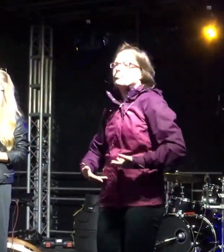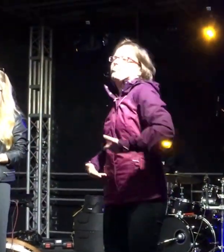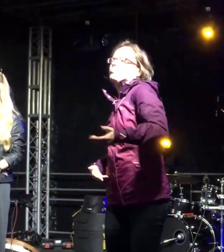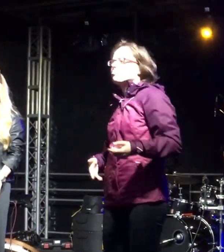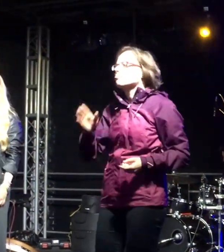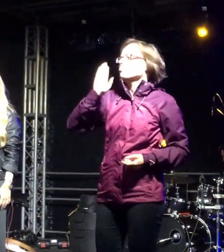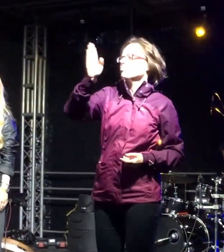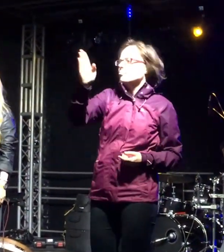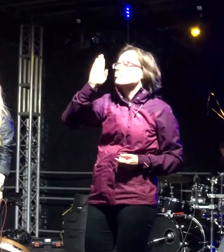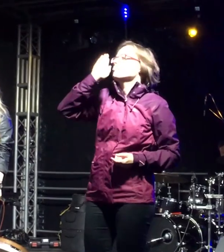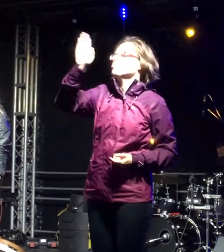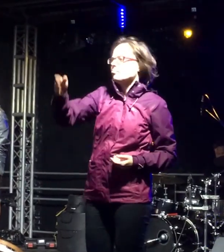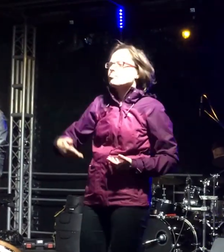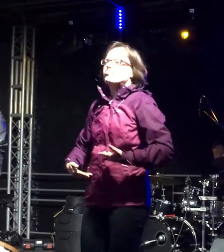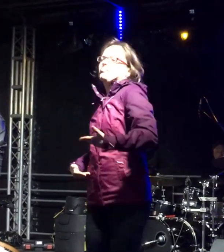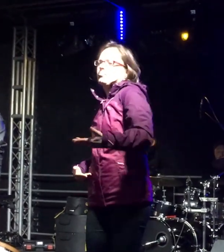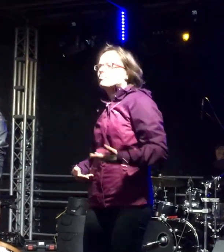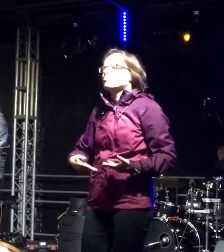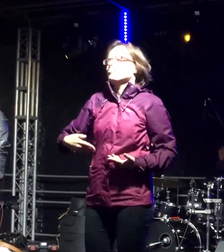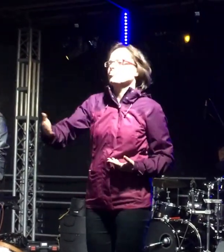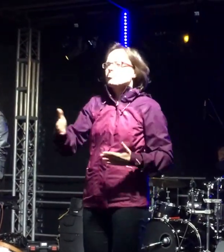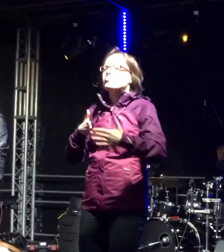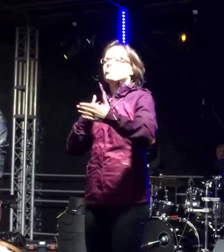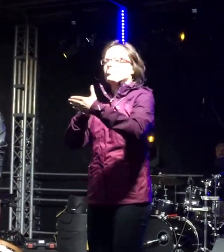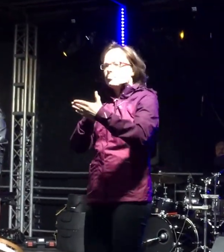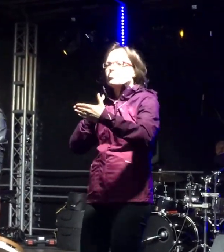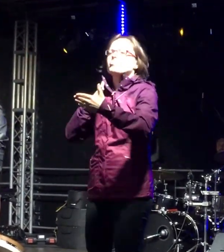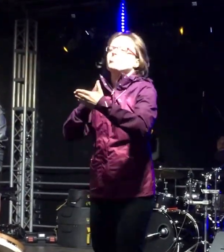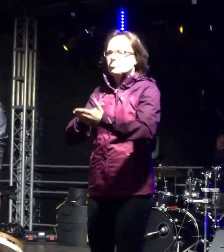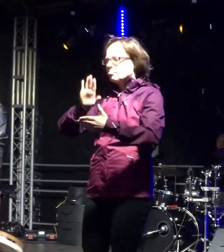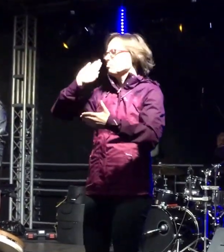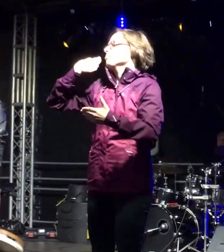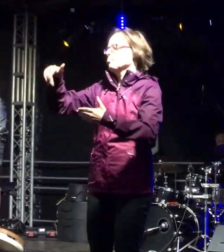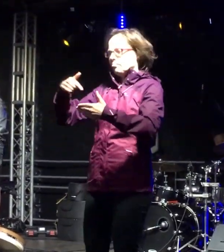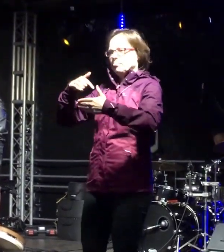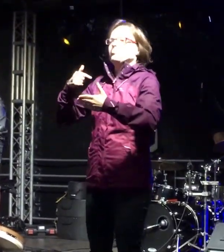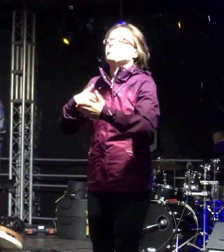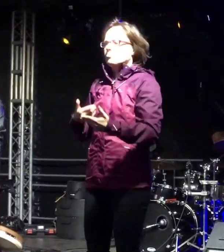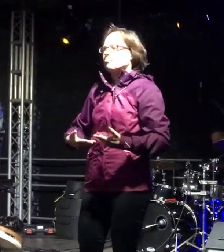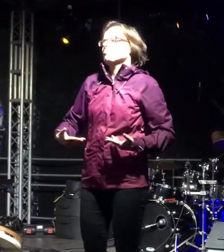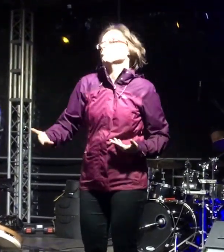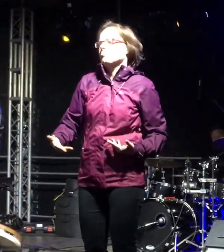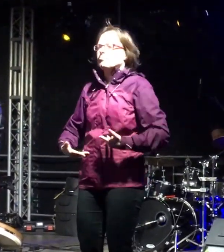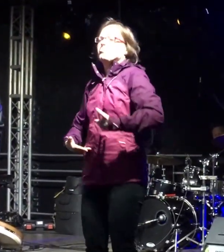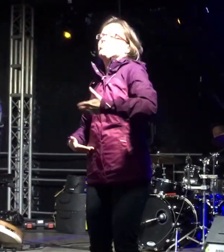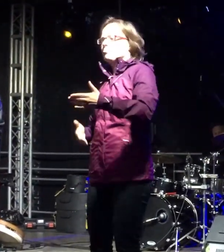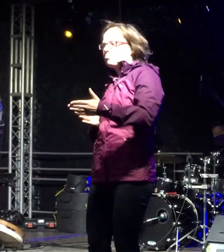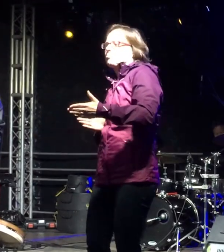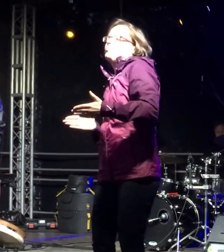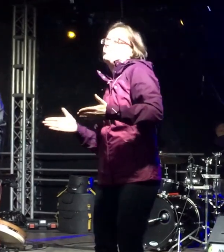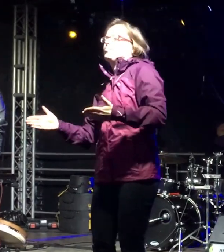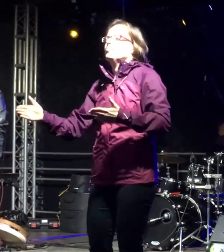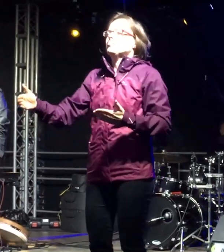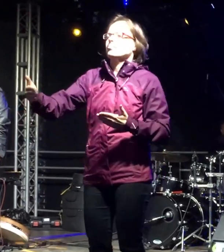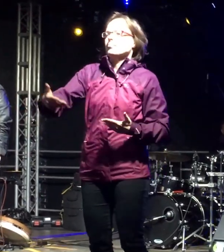Za plecami wiecz nadciągającą